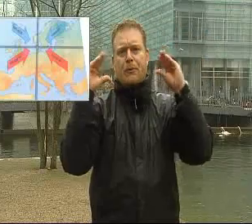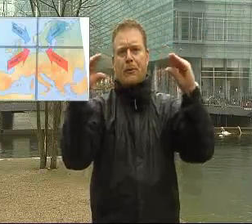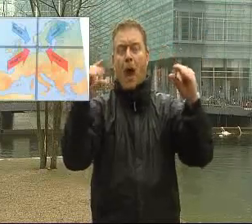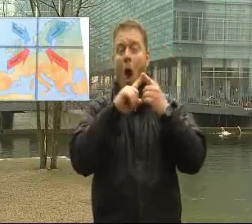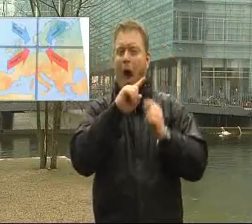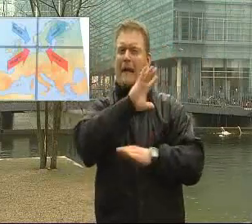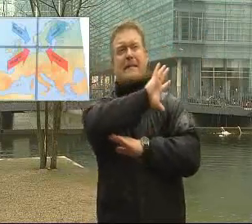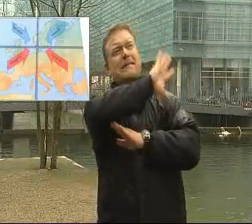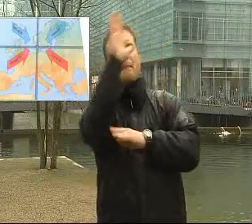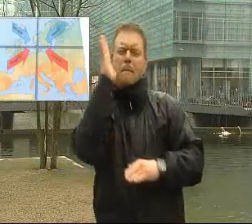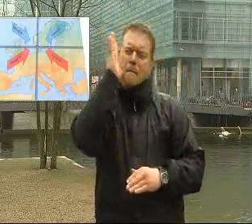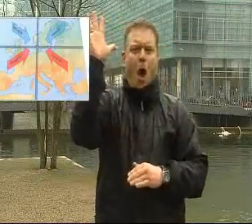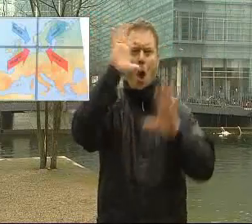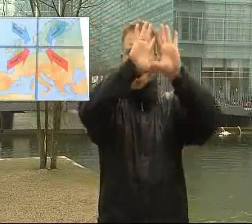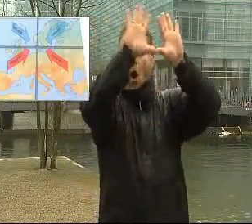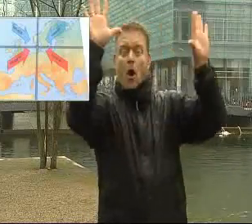blå himmel med fuld sol om sommeren.